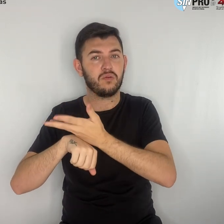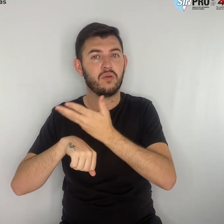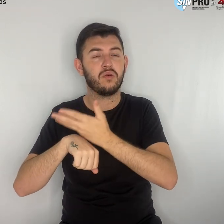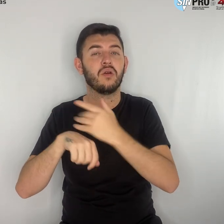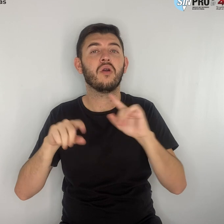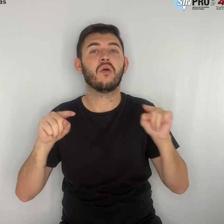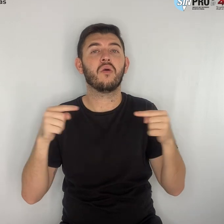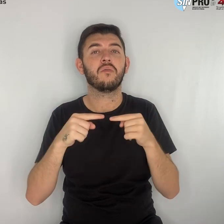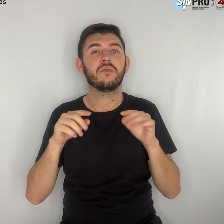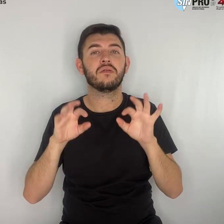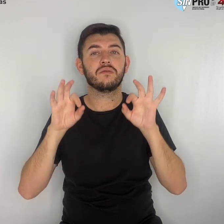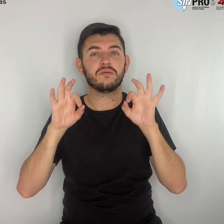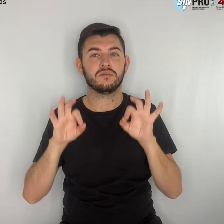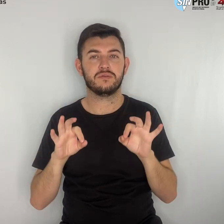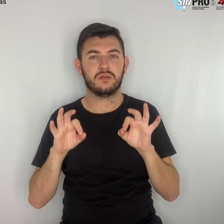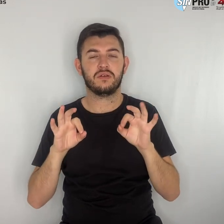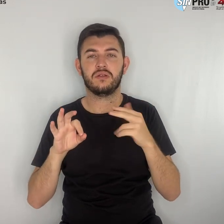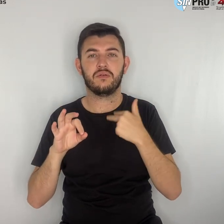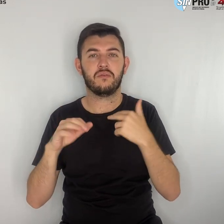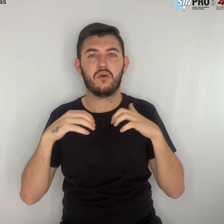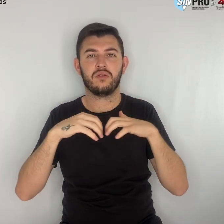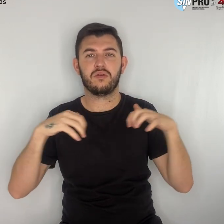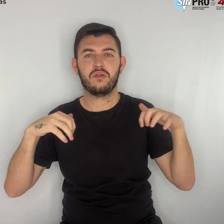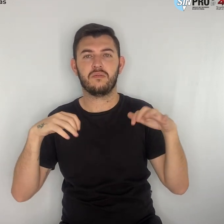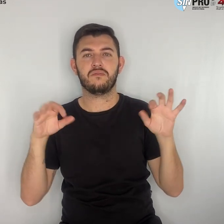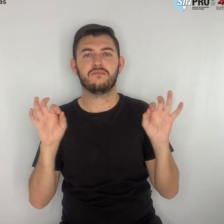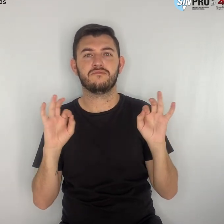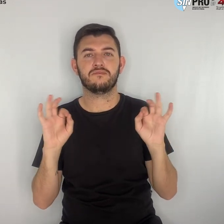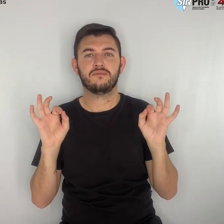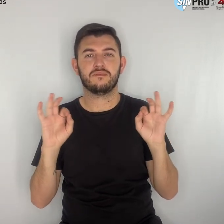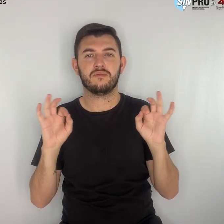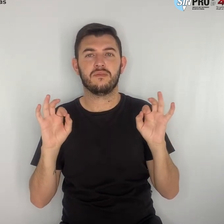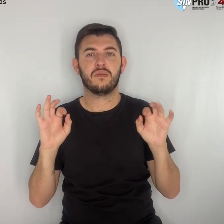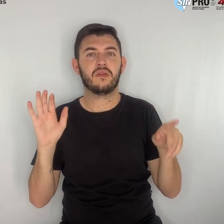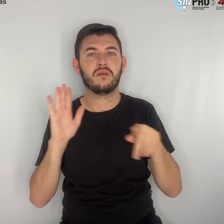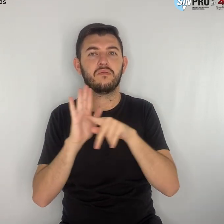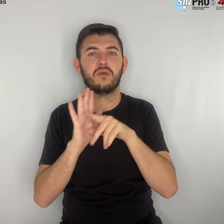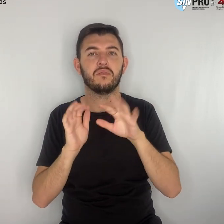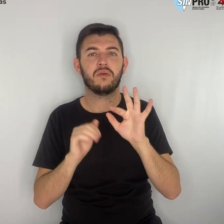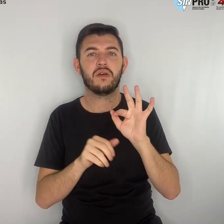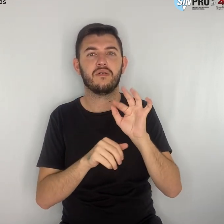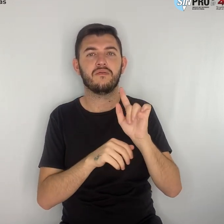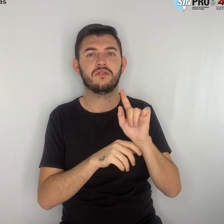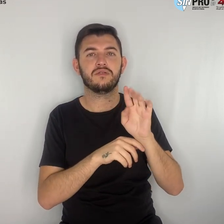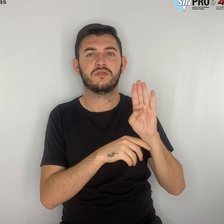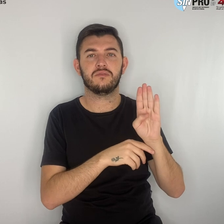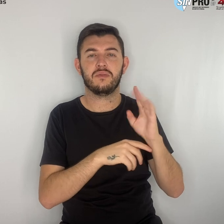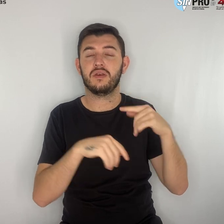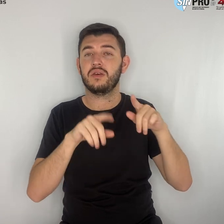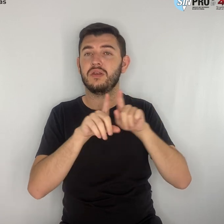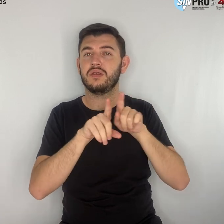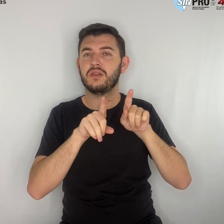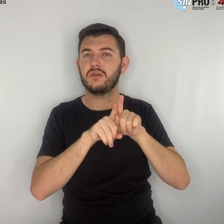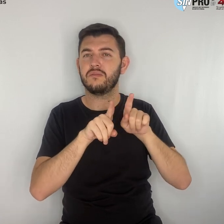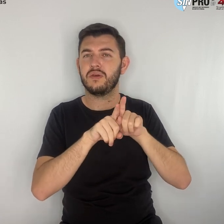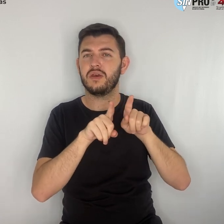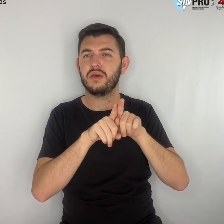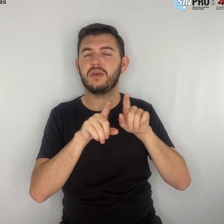indissociavelmente a FGB e as partes diversificadas do currículo